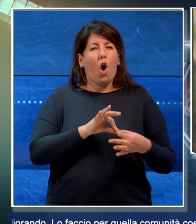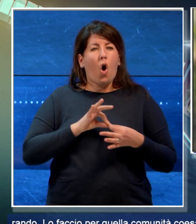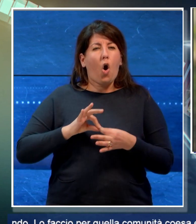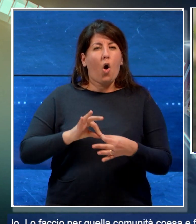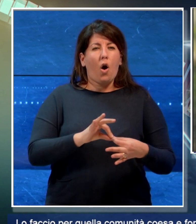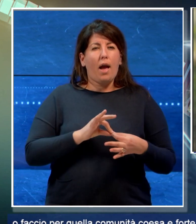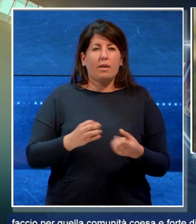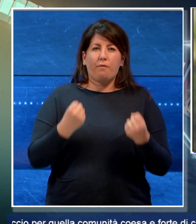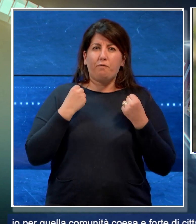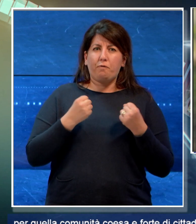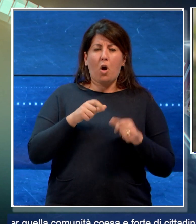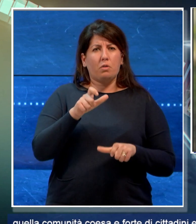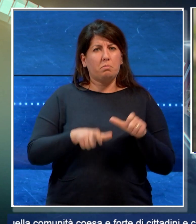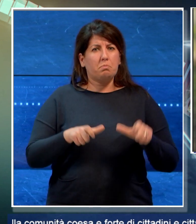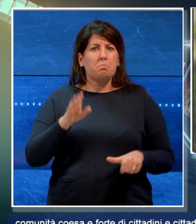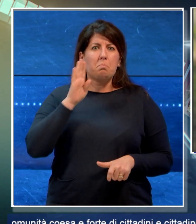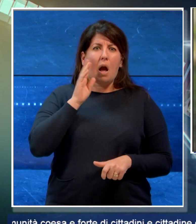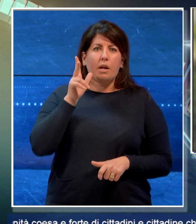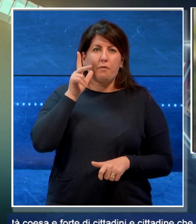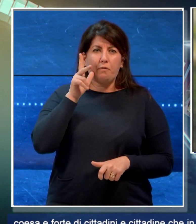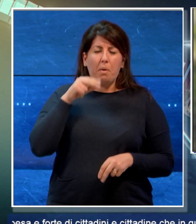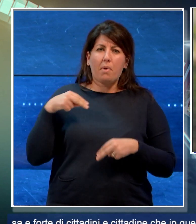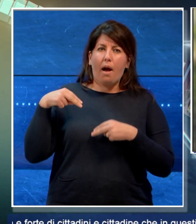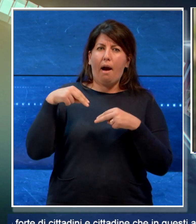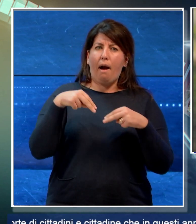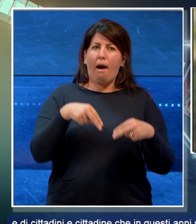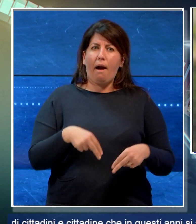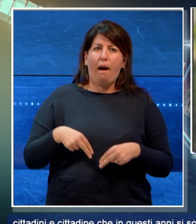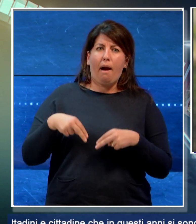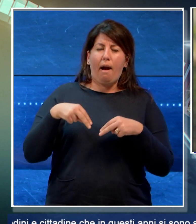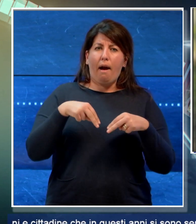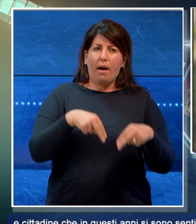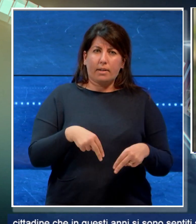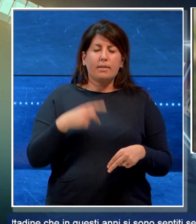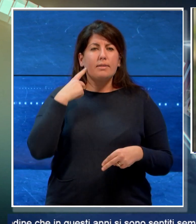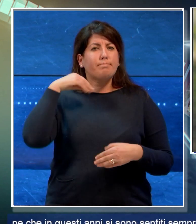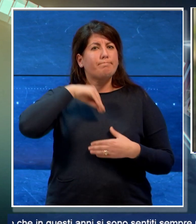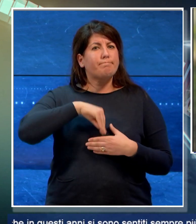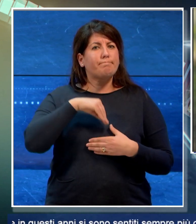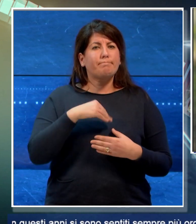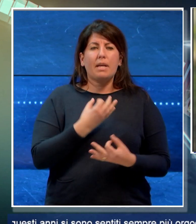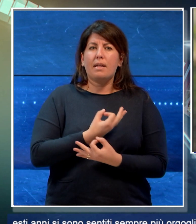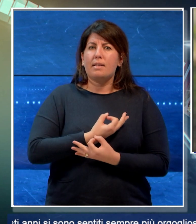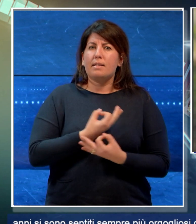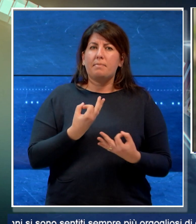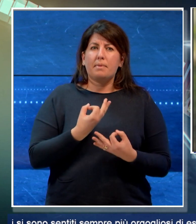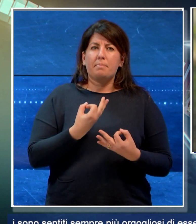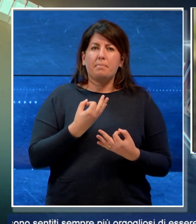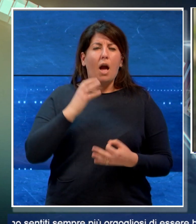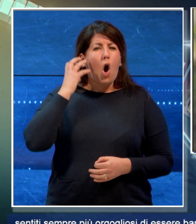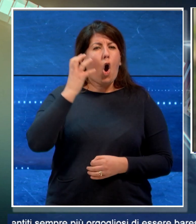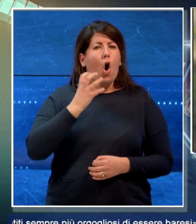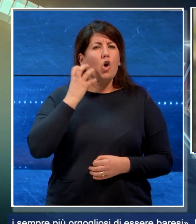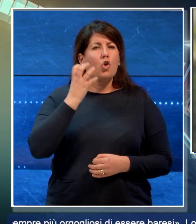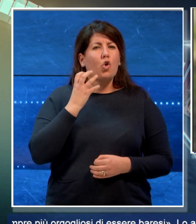cittadini e cittadine che in questi anni si sono sentiti sempre più orgogliosi di